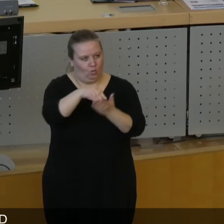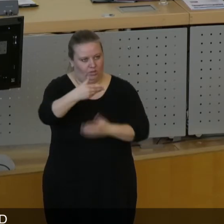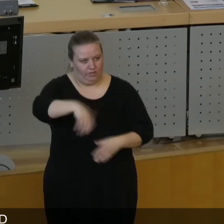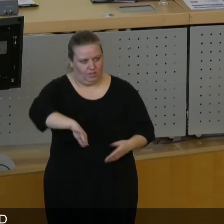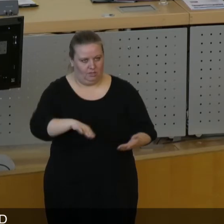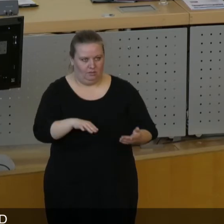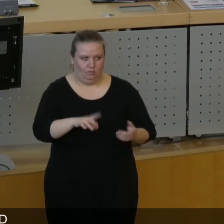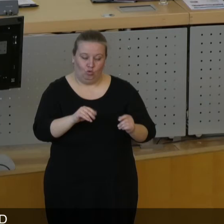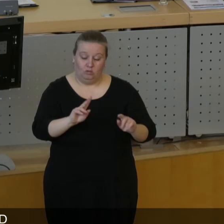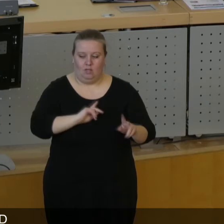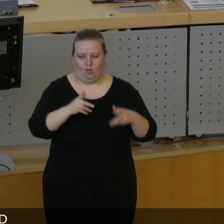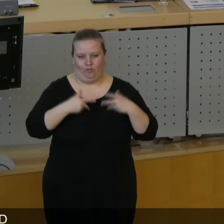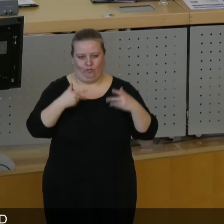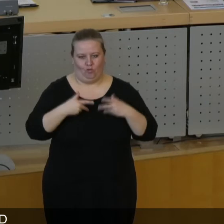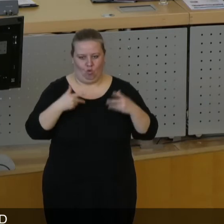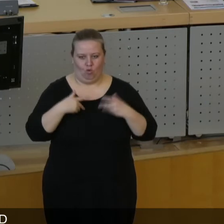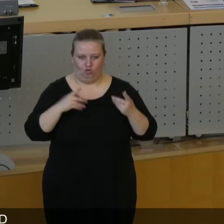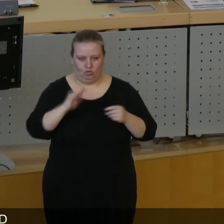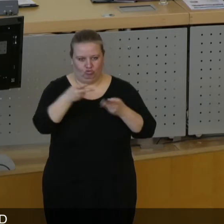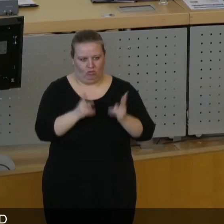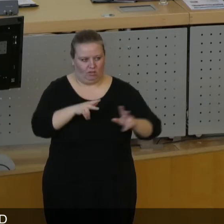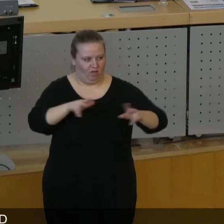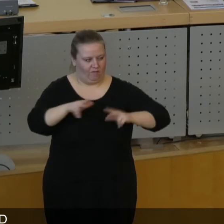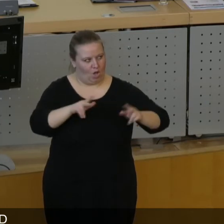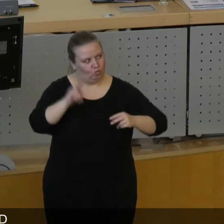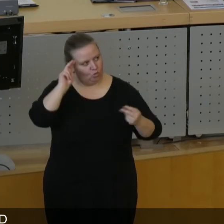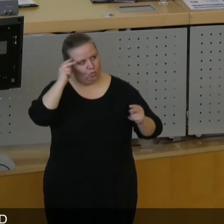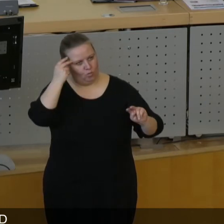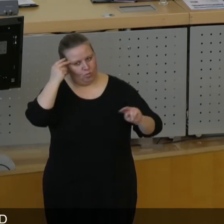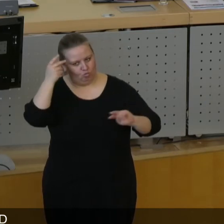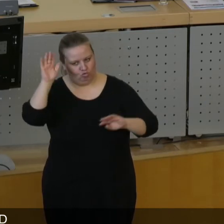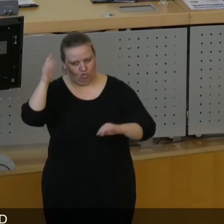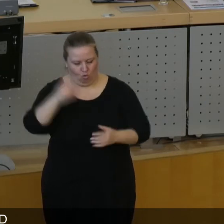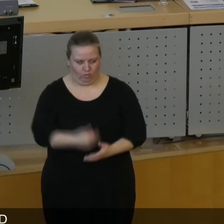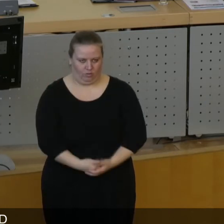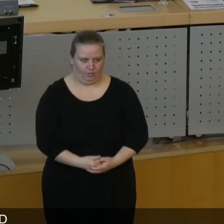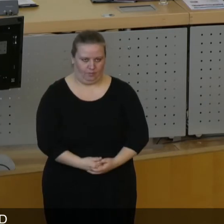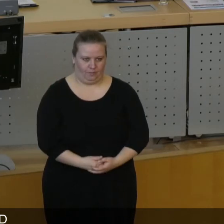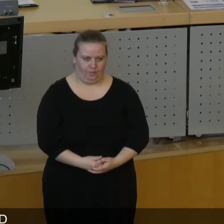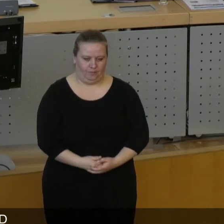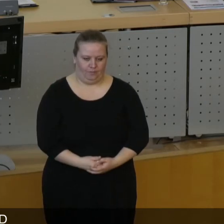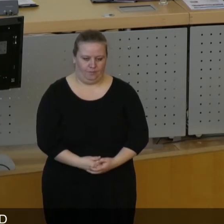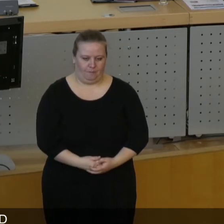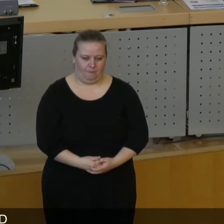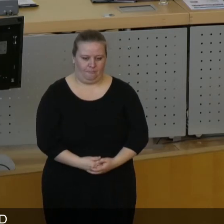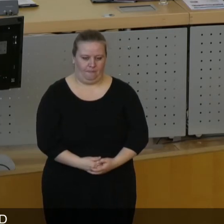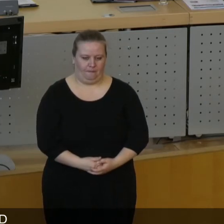hat. Insofern freue ich mich, dass auch bereits in der Stadtverwaltung da an verschiedenen Stellen ein Umdenken stattgefunden hat.